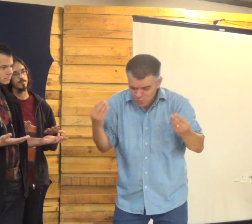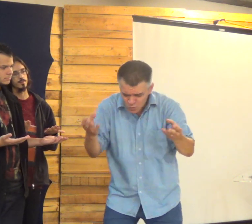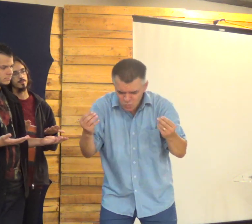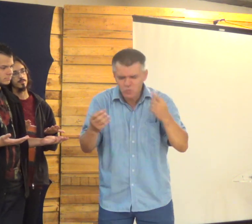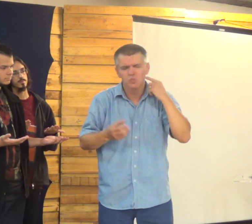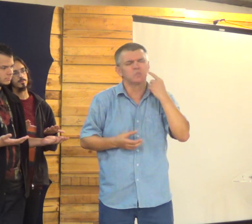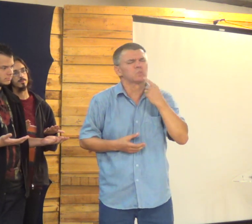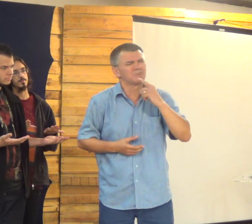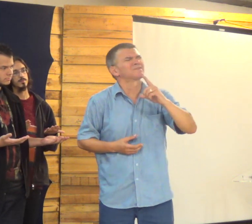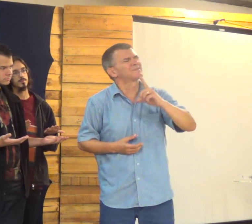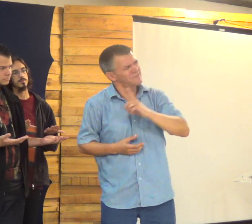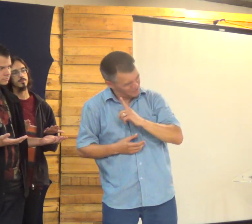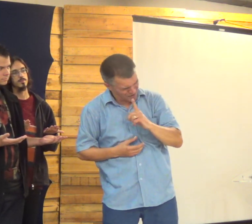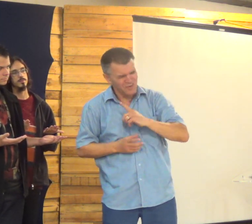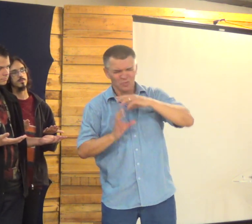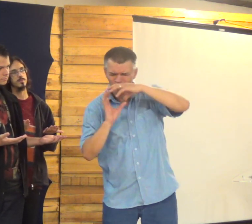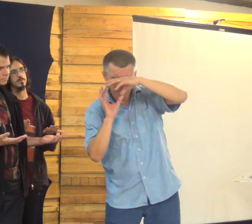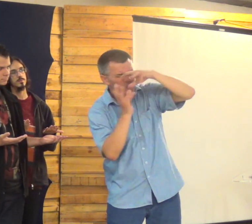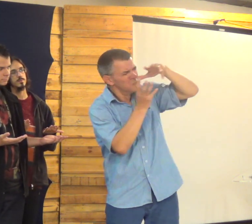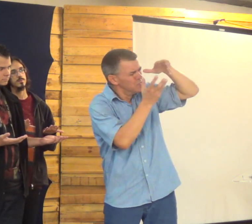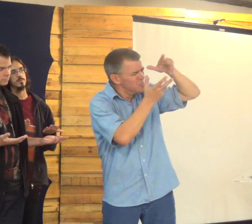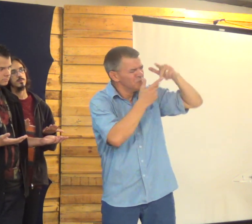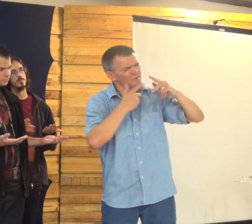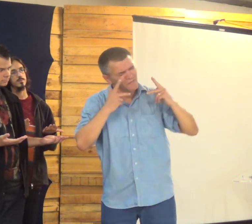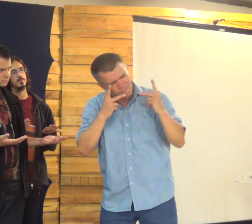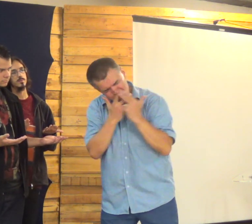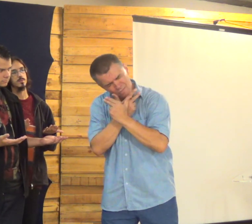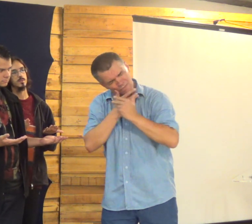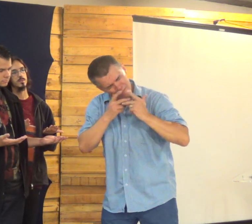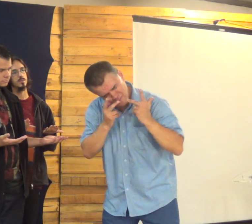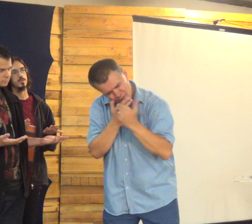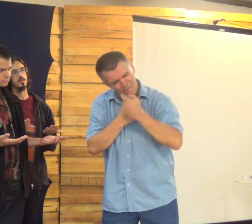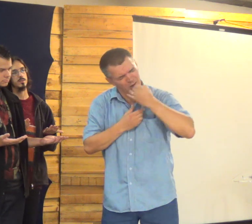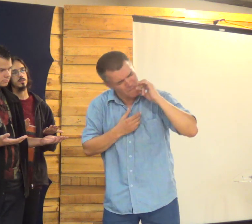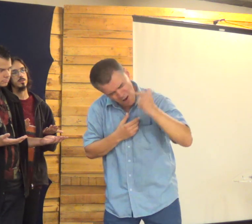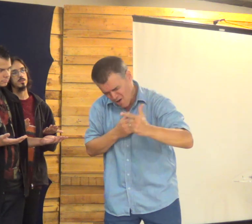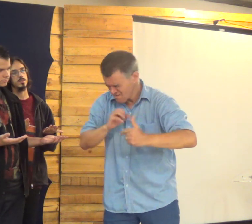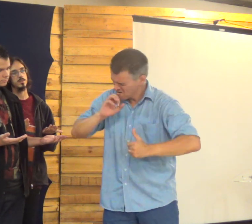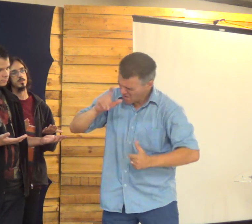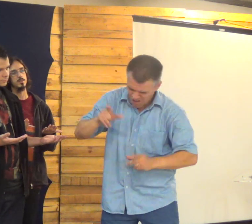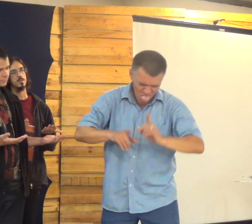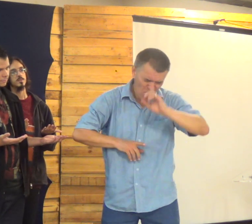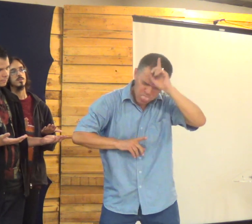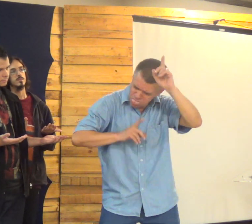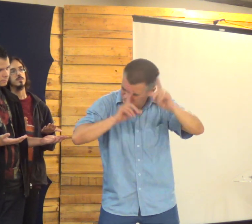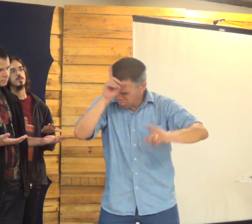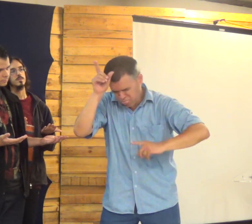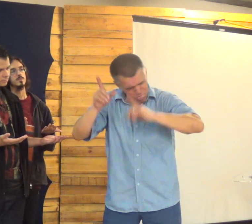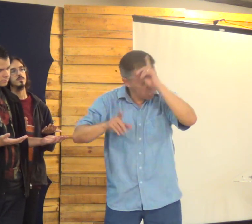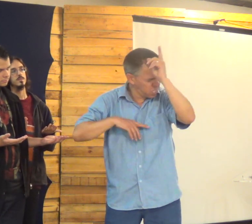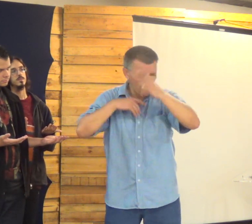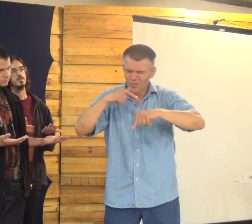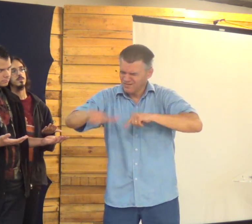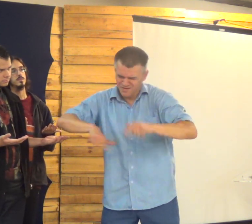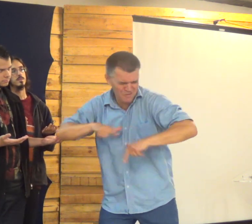Entenderam a mensagem Vieram à frente Sabemos que o mundo Ele nos oferece tantas coisas Sabe?